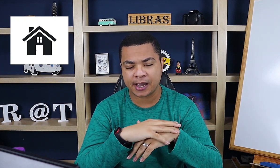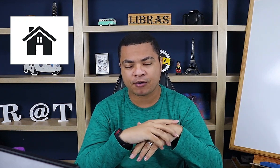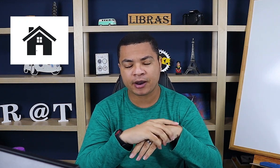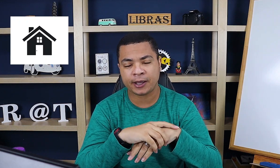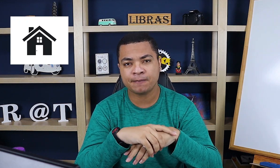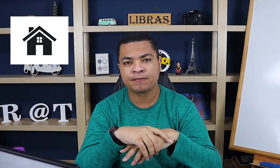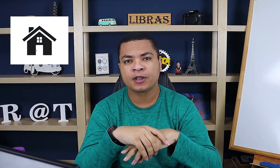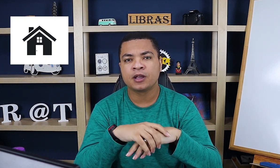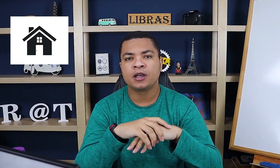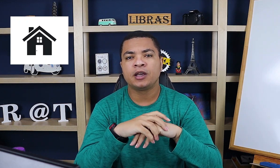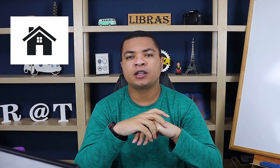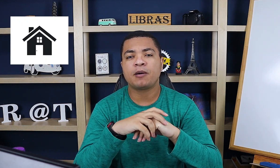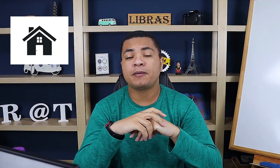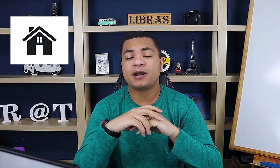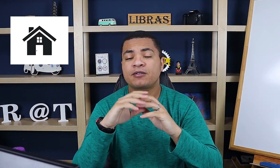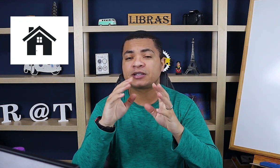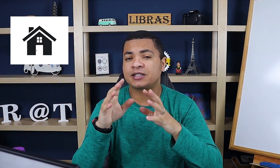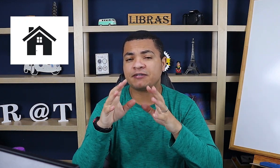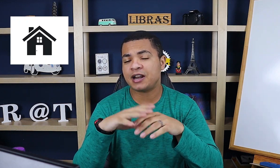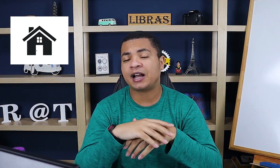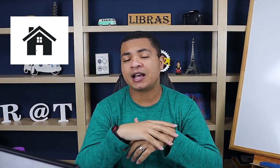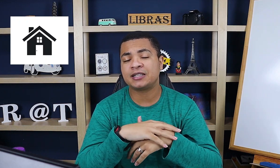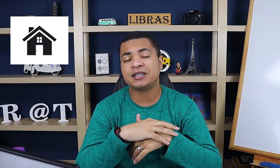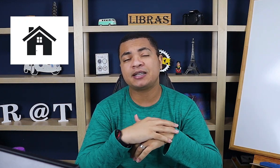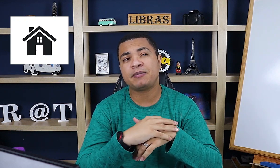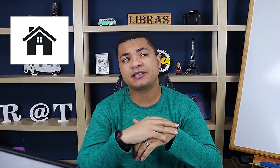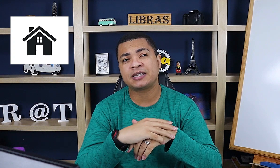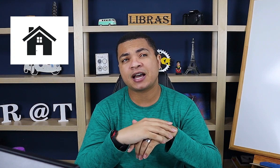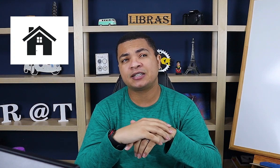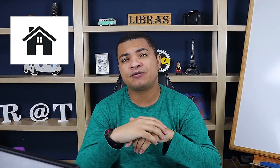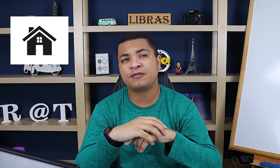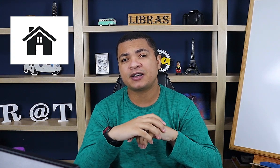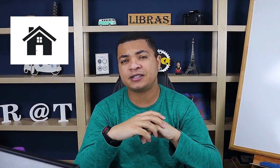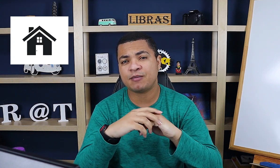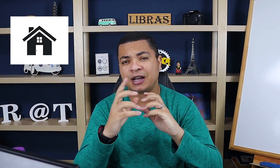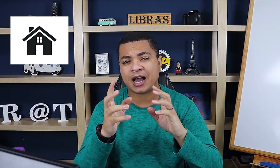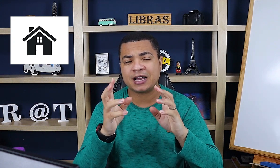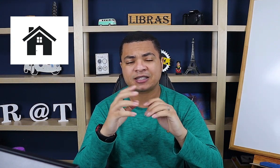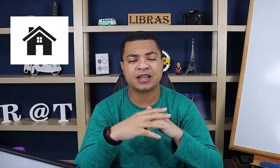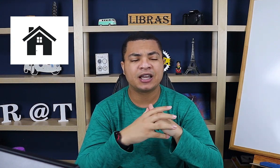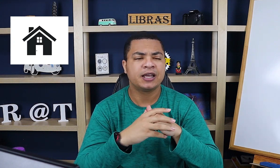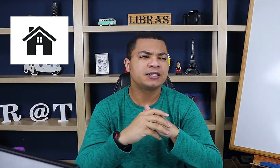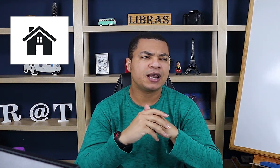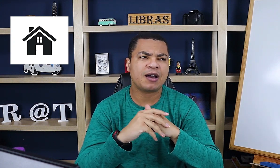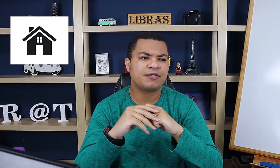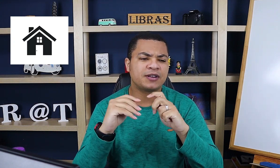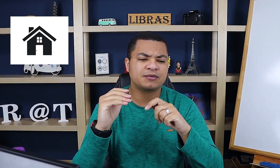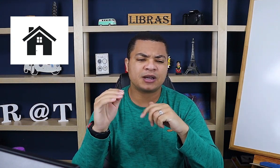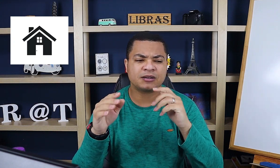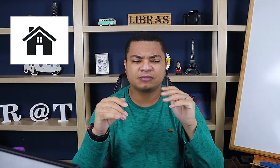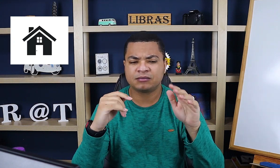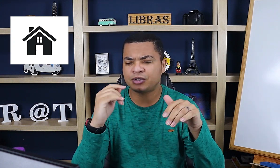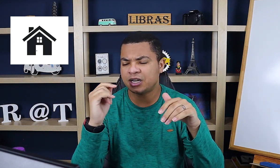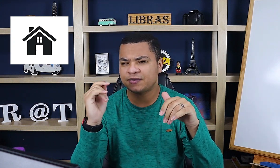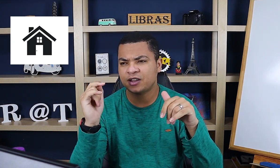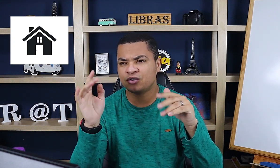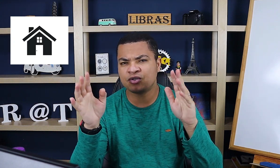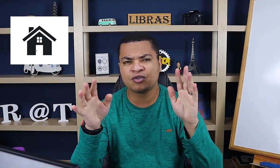Agora aí. Então, a primeira coisa que você vê na casa, se você pensa, tá, se eu for fazer uma casa, sei lá, vou fazer um classificador,